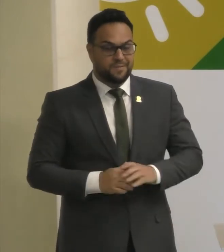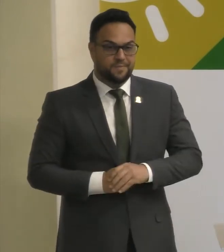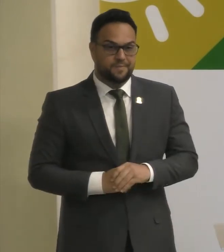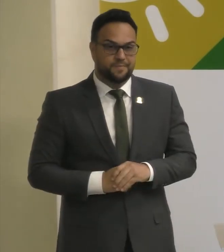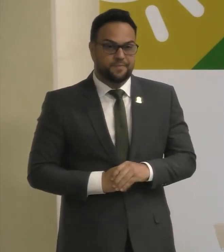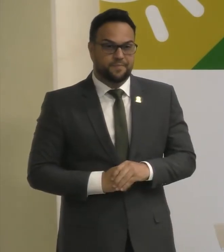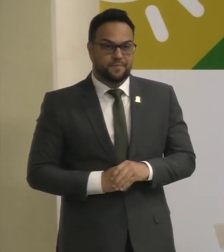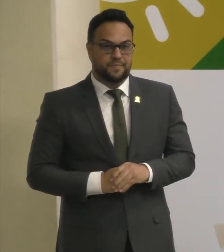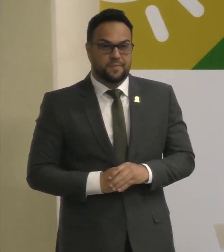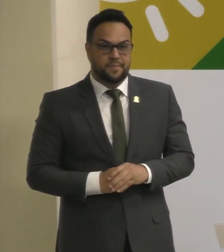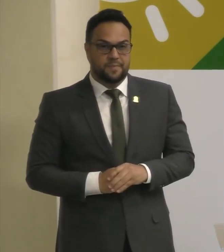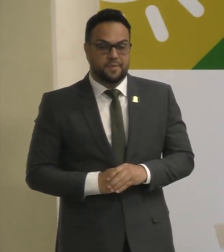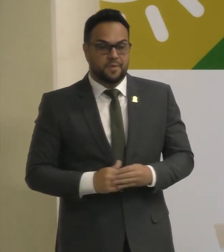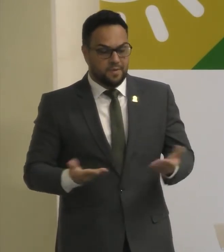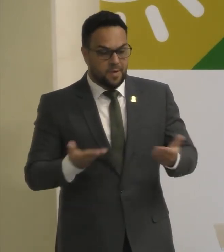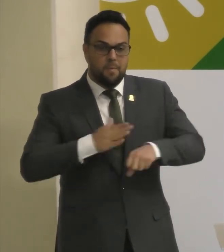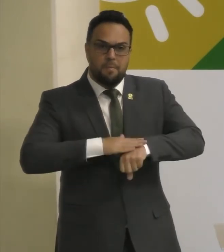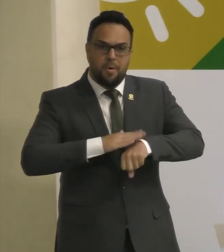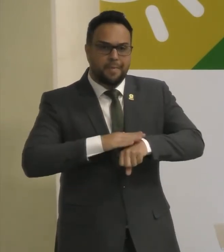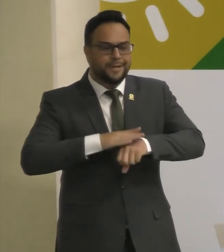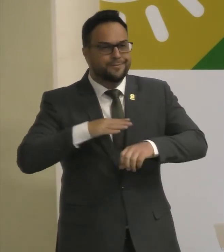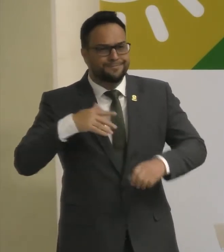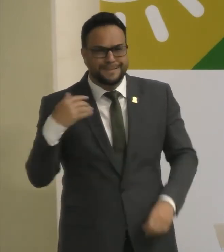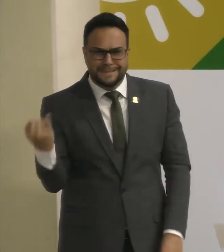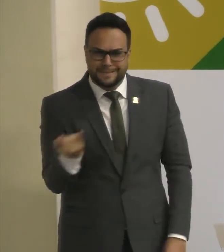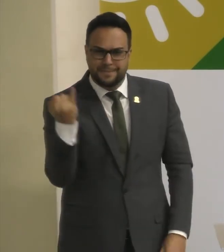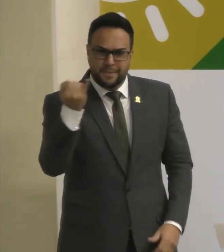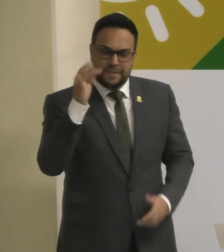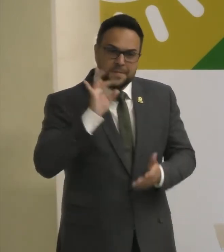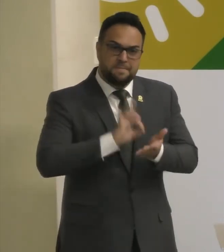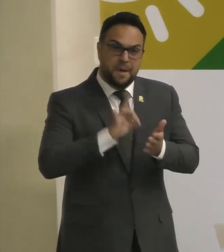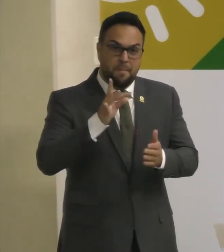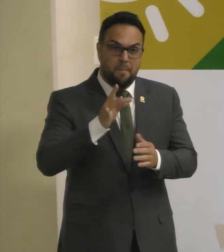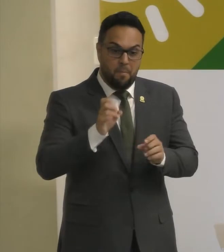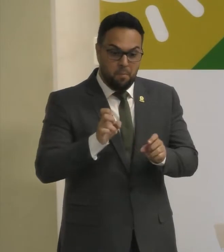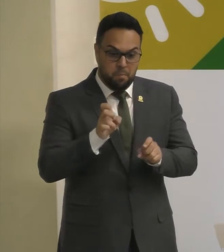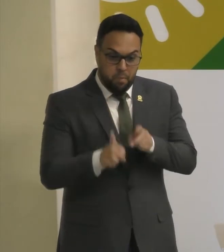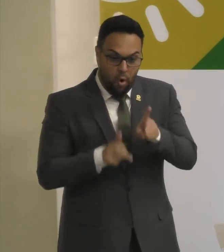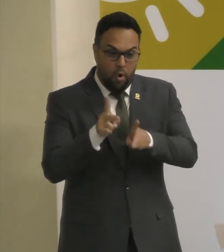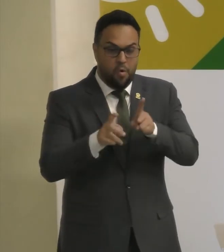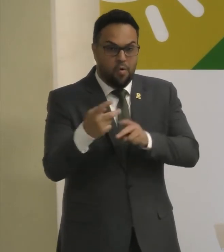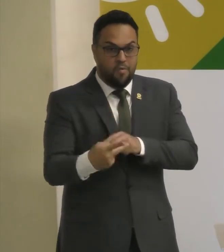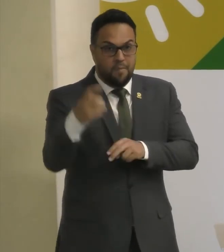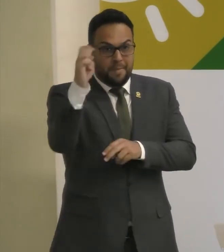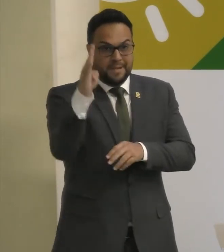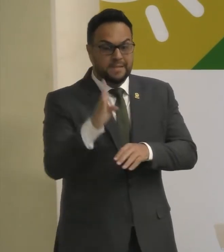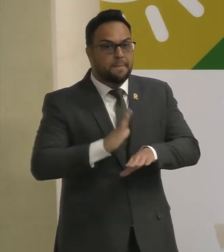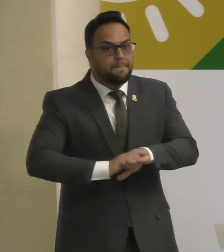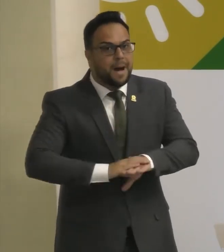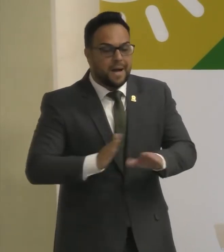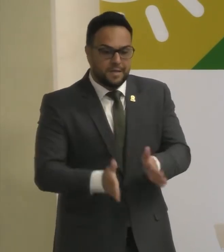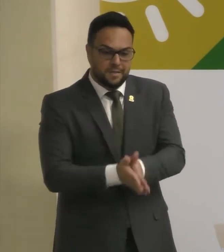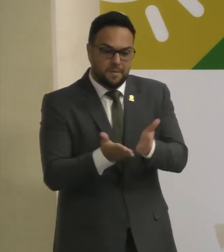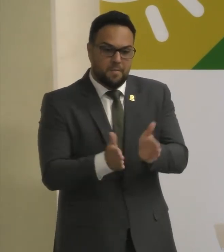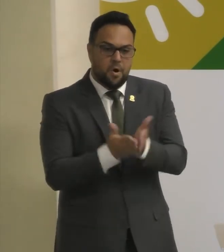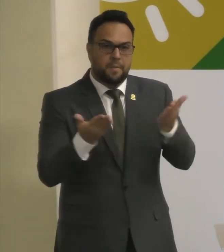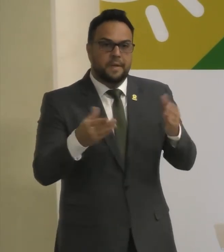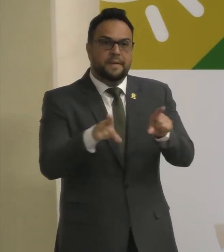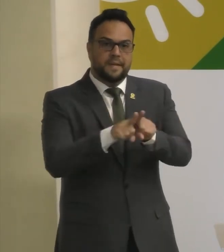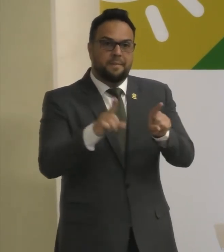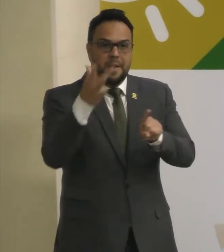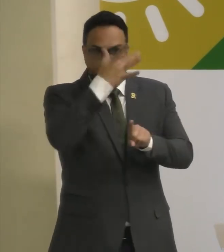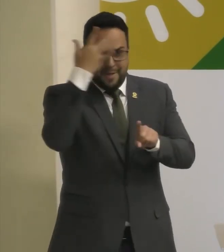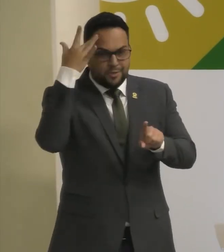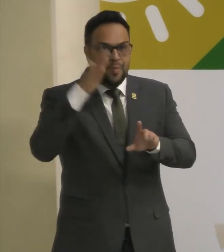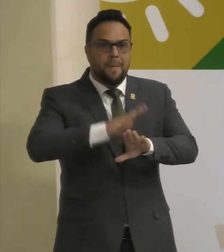um momento Extremamente importante Mesmo Para os brasileiros Os mais pobres E os mais marginalizados